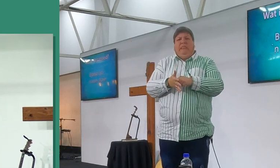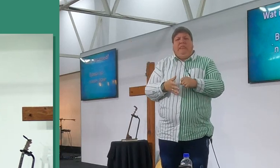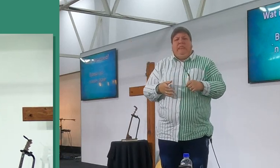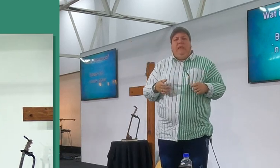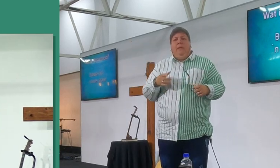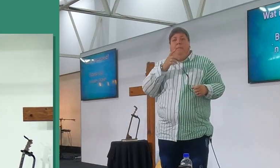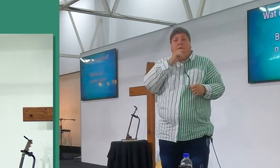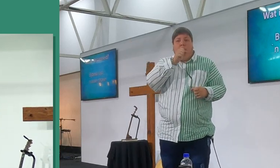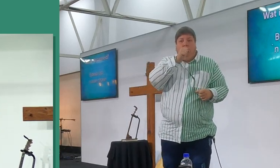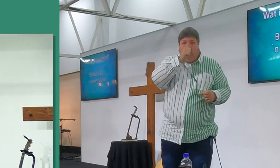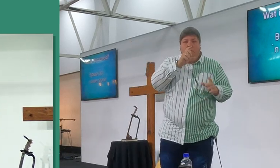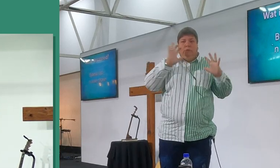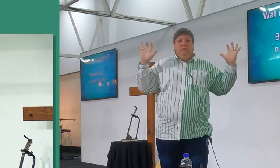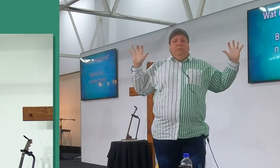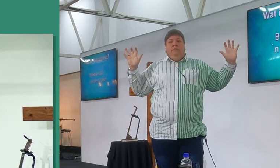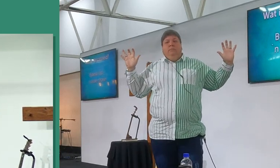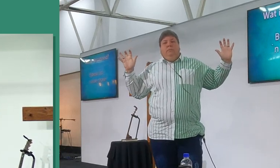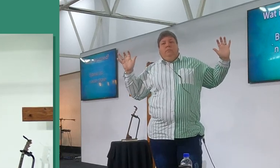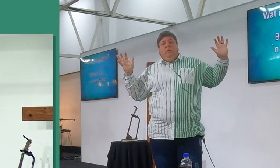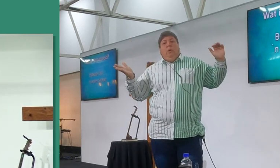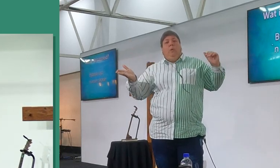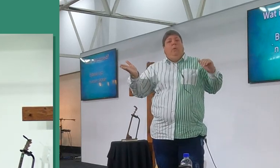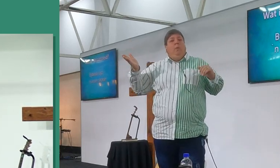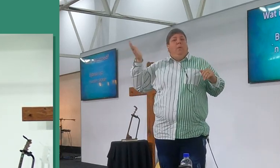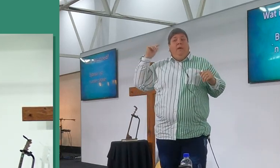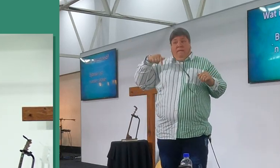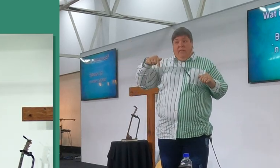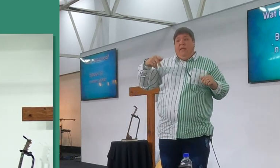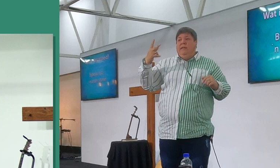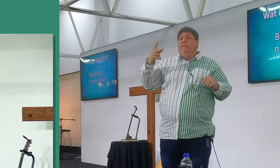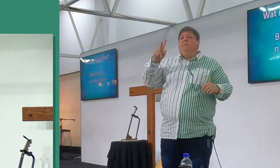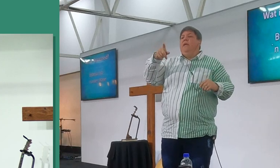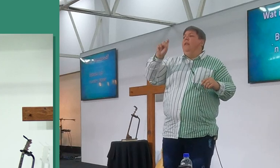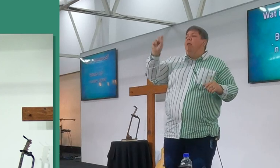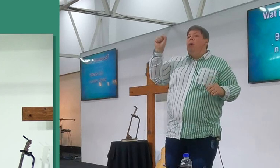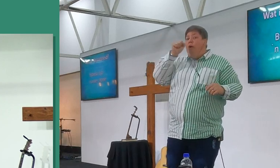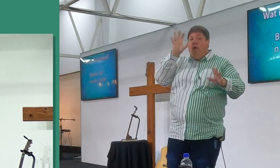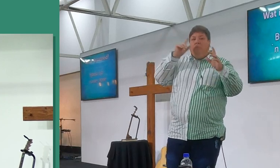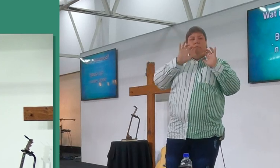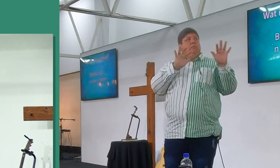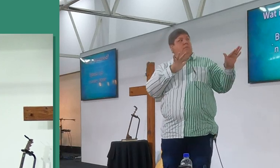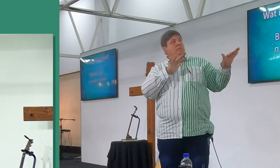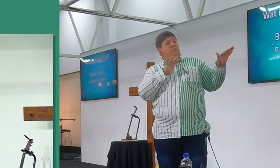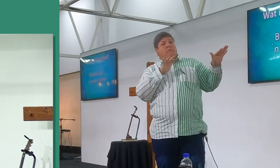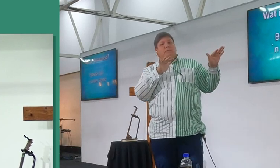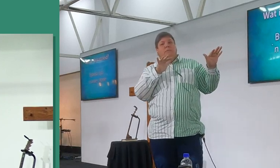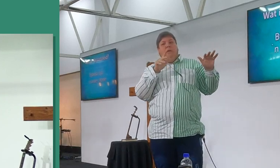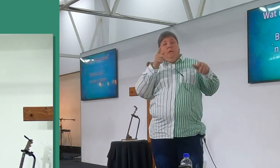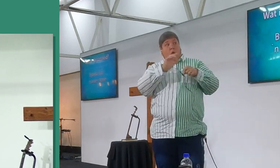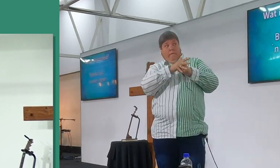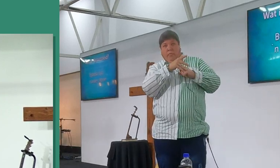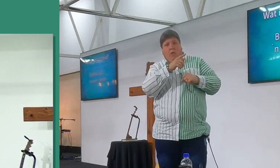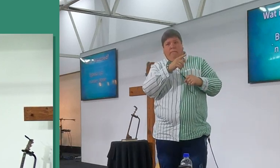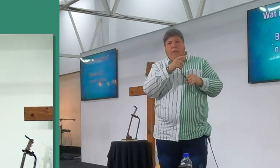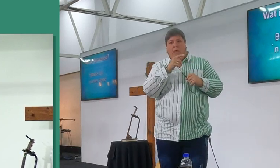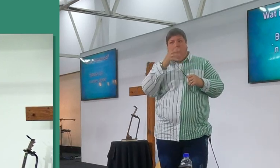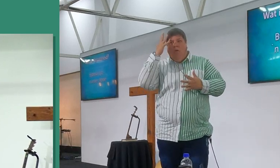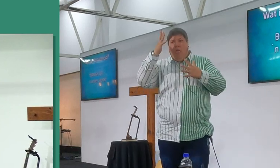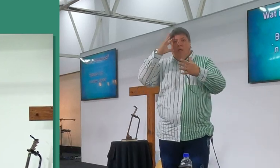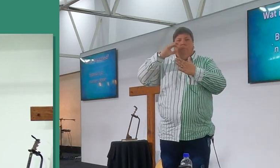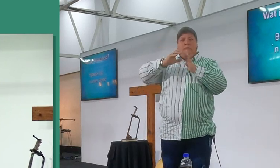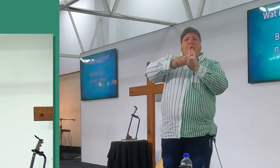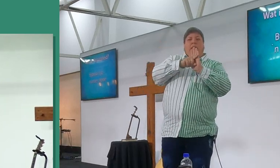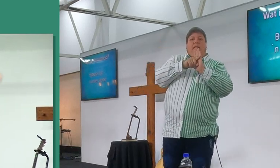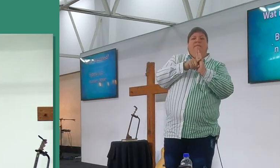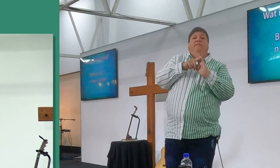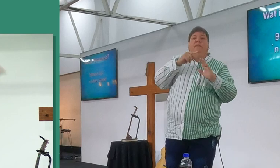as iemand hoes, het julle gesien, dan systematis, dan maak allemaal, weg van my, en dan wat hulle gedoen het, hulle het vir die mense verband, verband uit